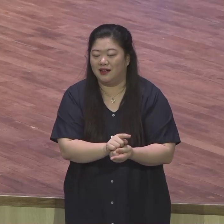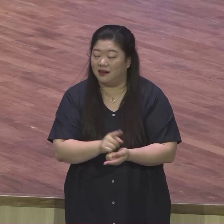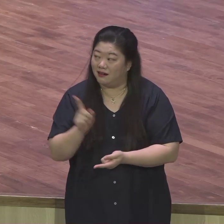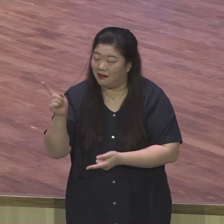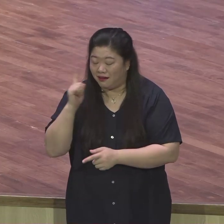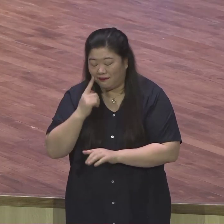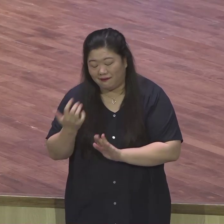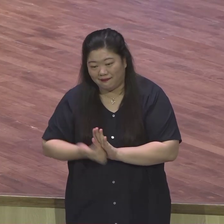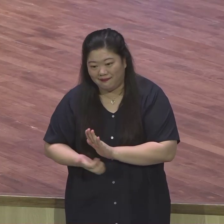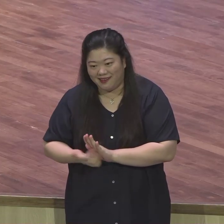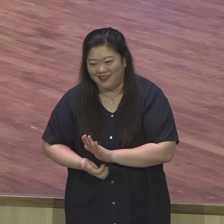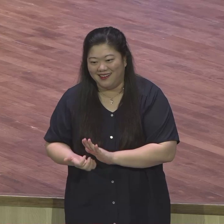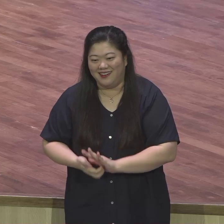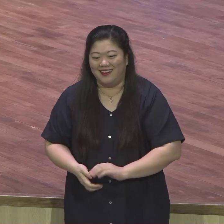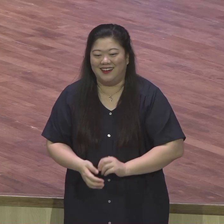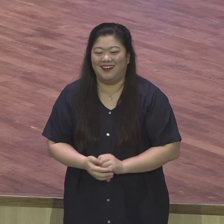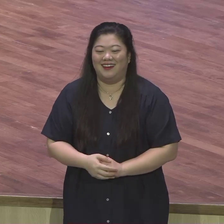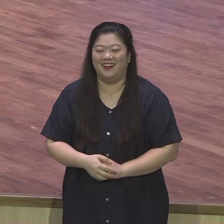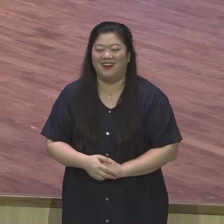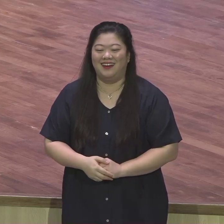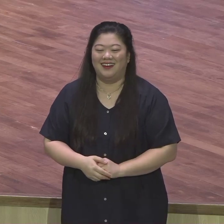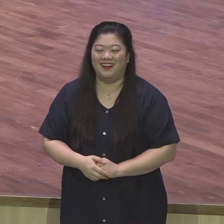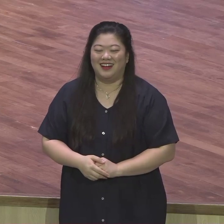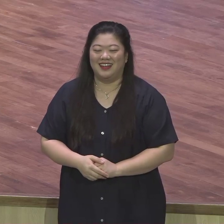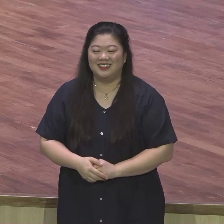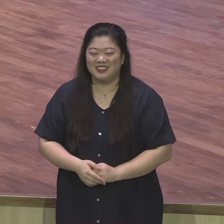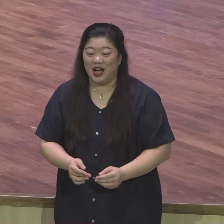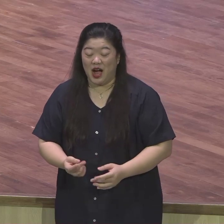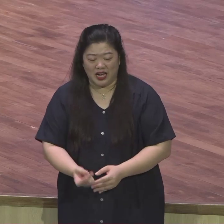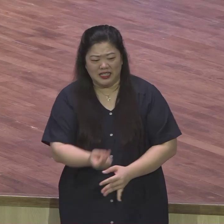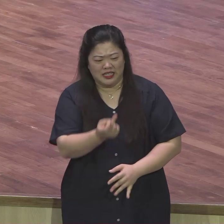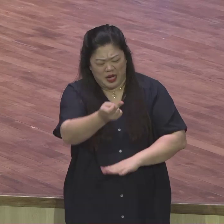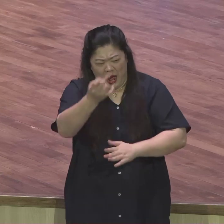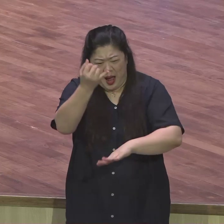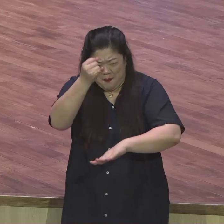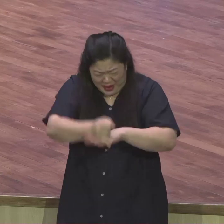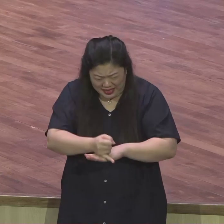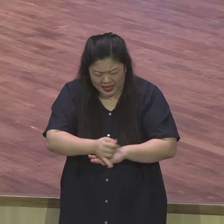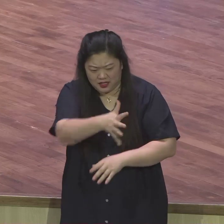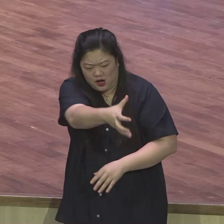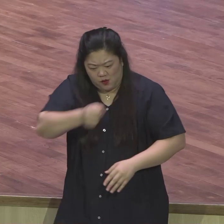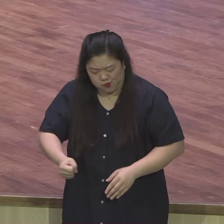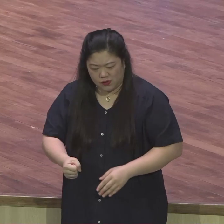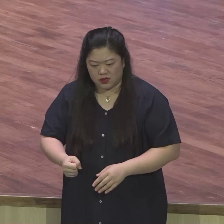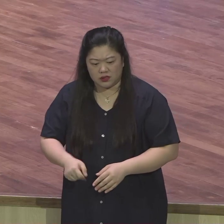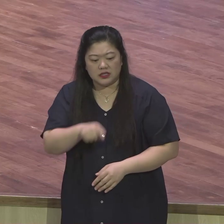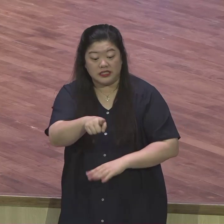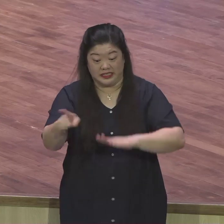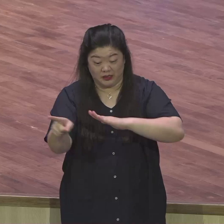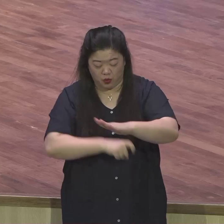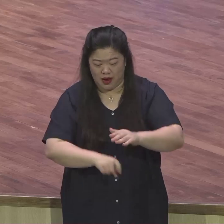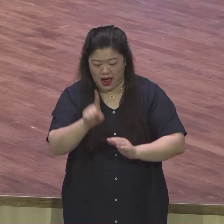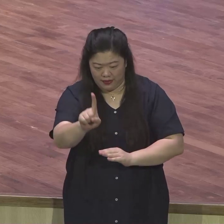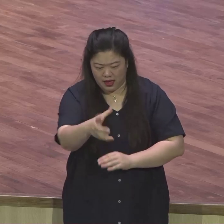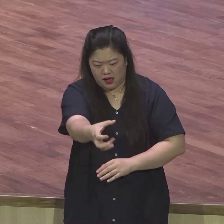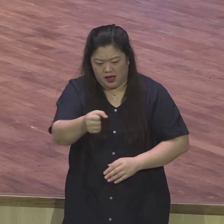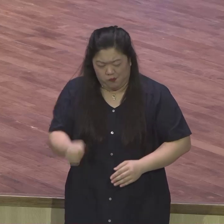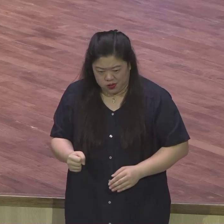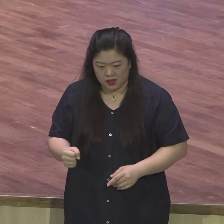이 변함인을 잡아놓고 다른 사람은 다시 다 돌아가라. 변함인은 친형제거든요. 남은이 다 배달을 행제예요.